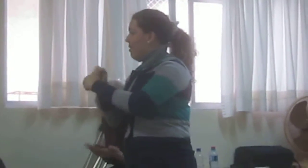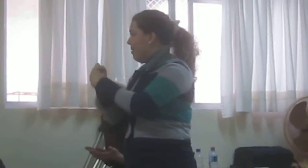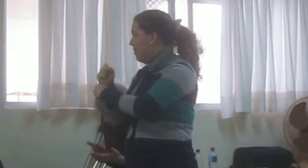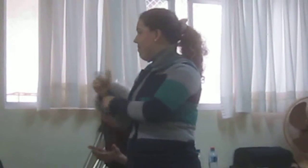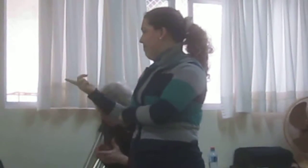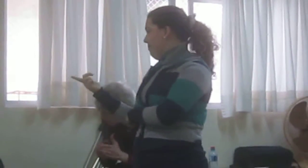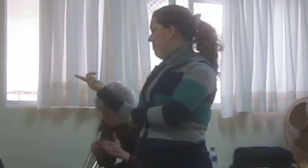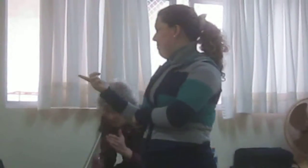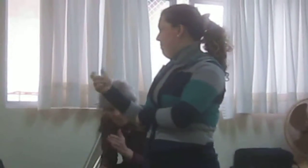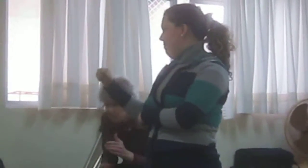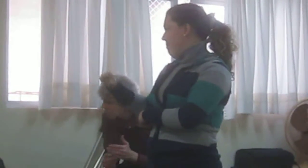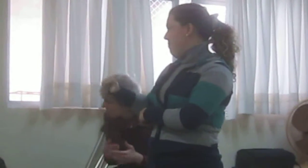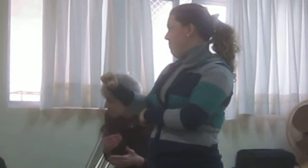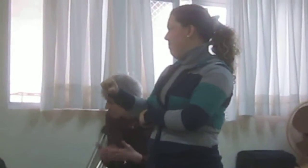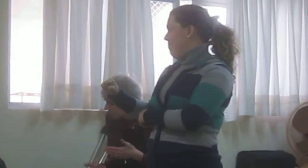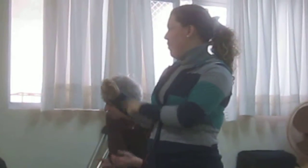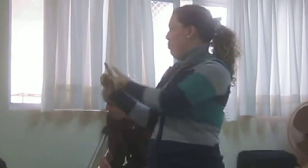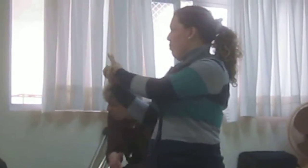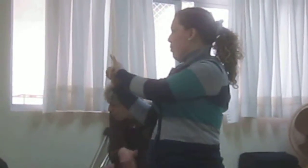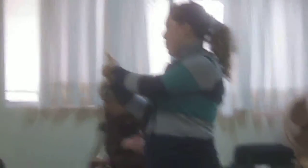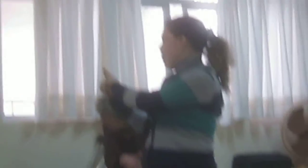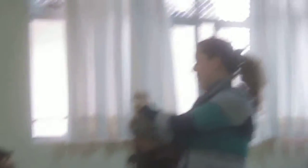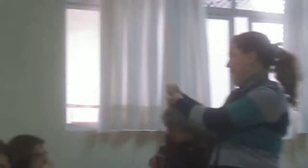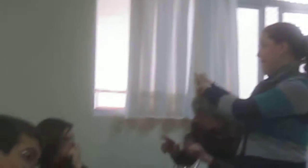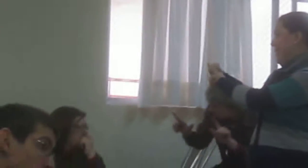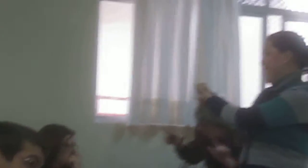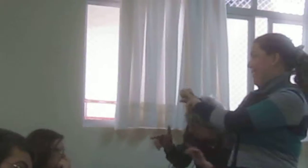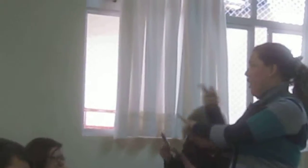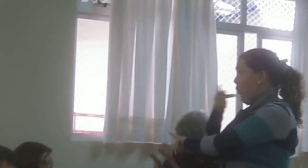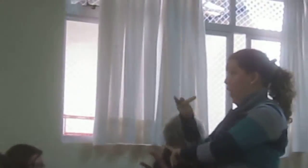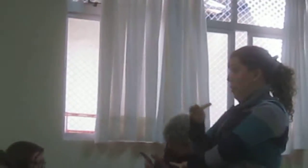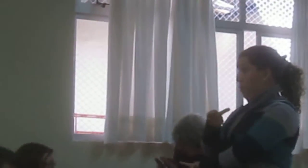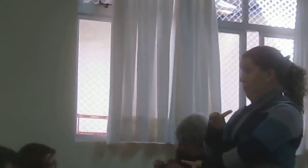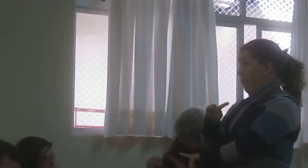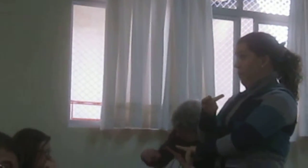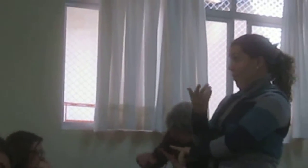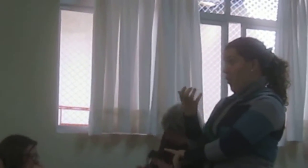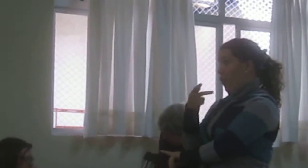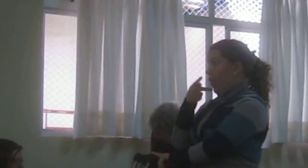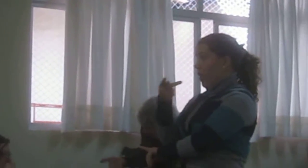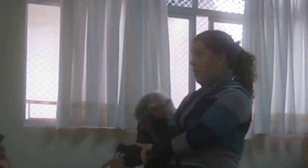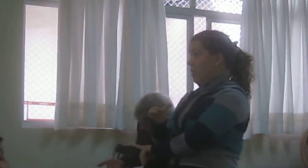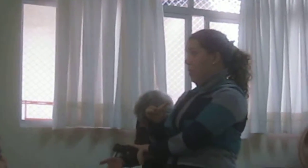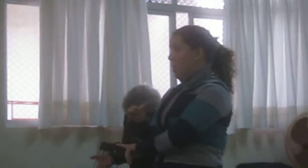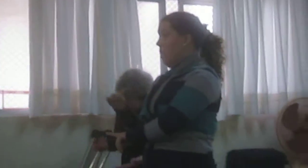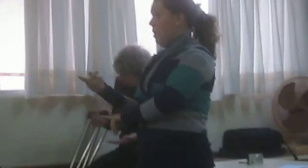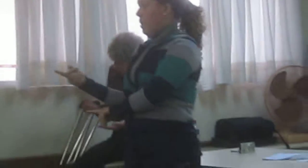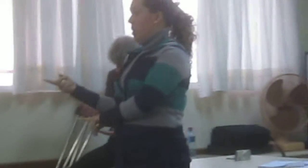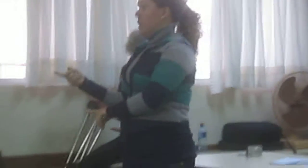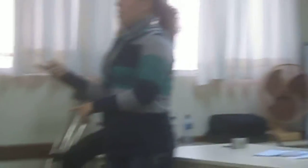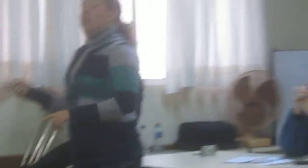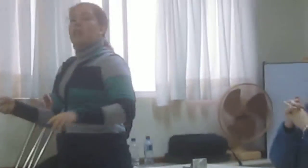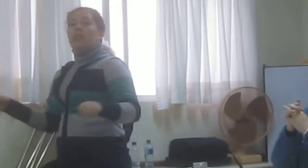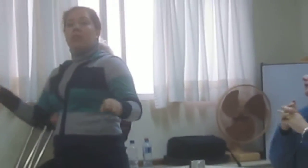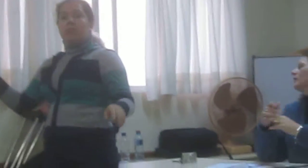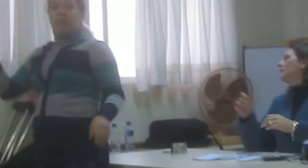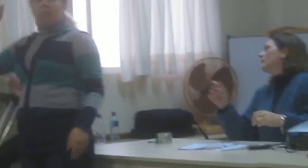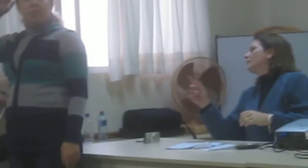E eu acho que é um direito dele. Bom, isso é uma coisa que a gente, como secretaria, pode pensar realmente, num projeto e levar